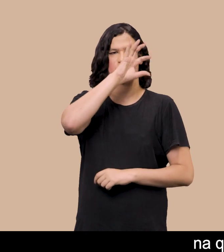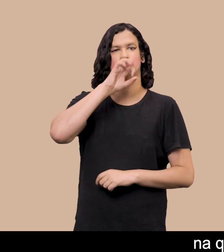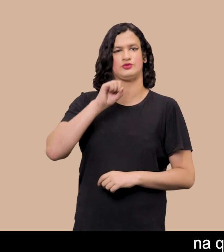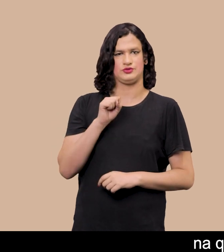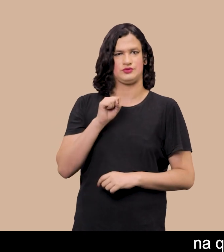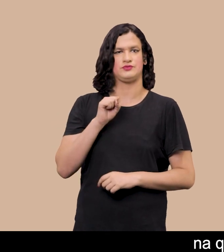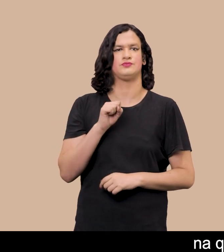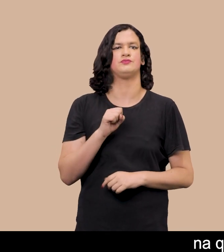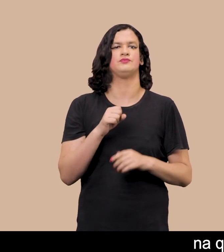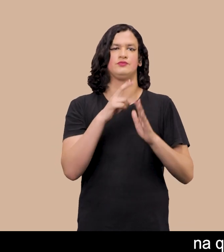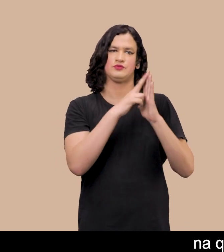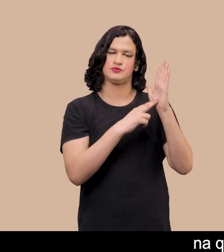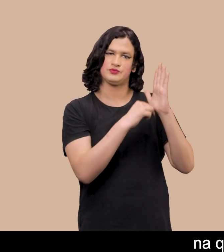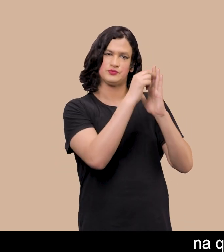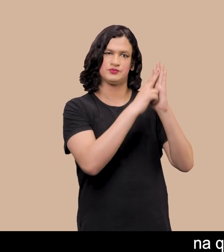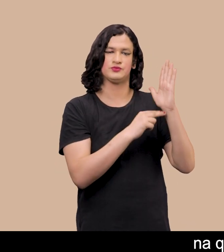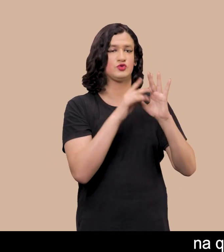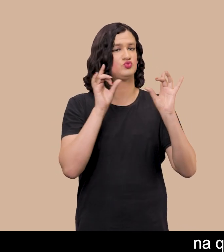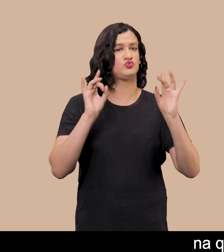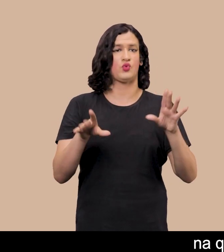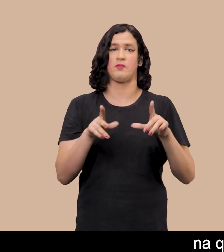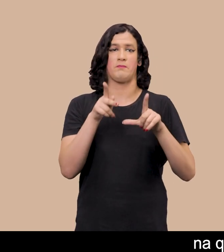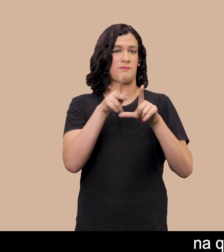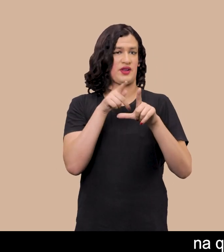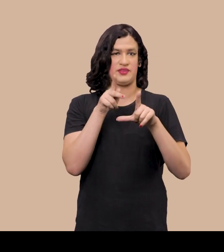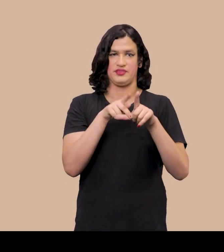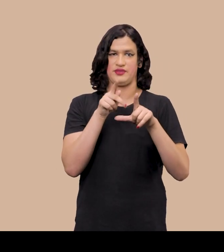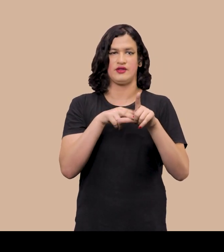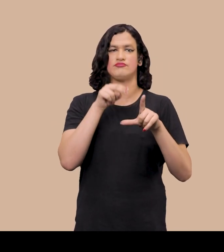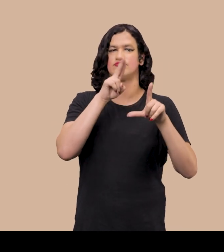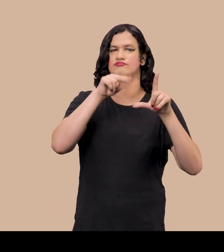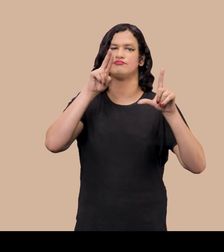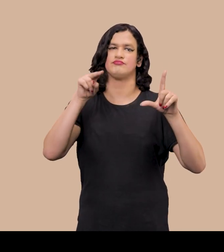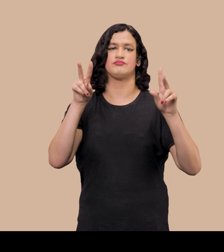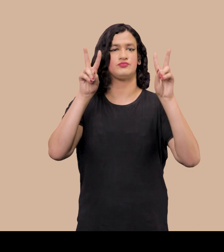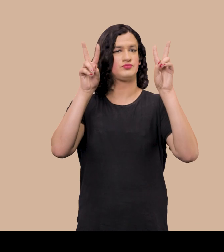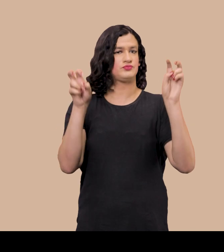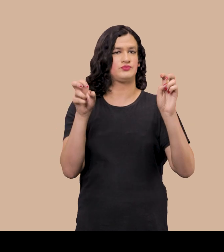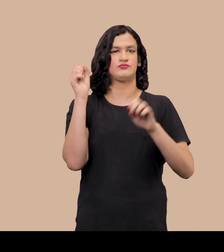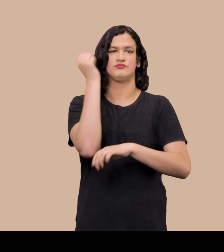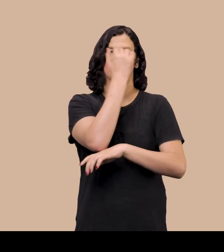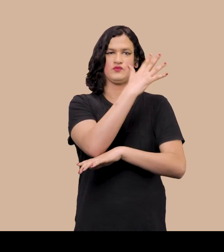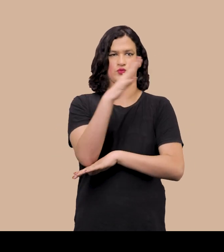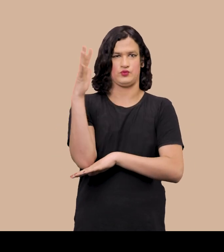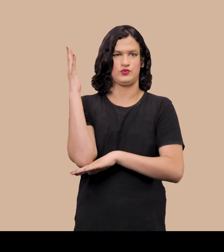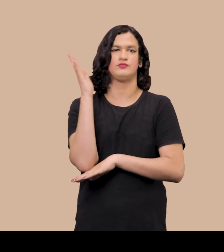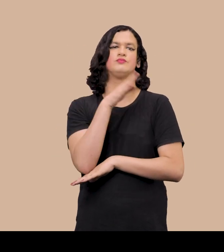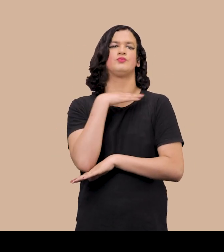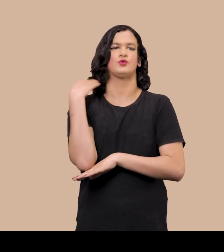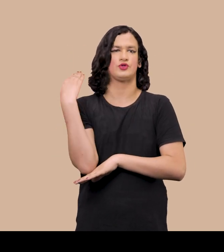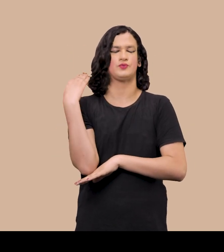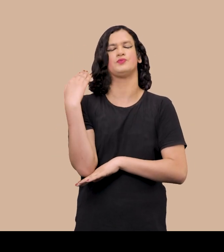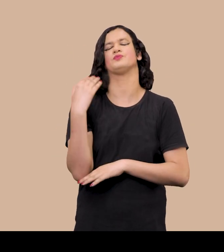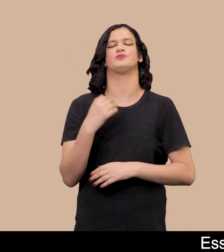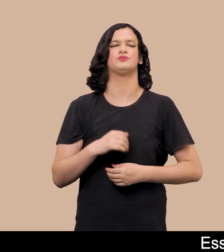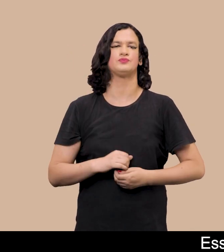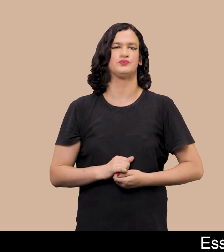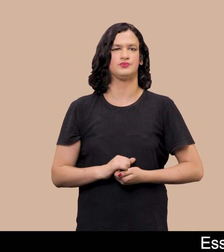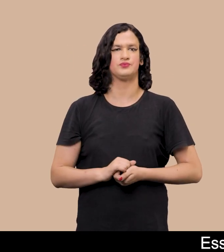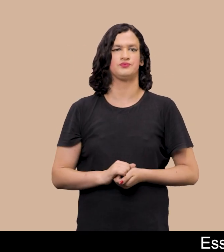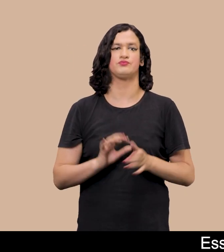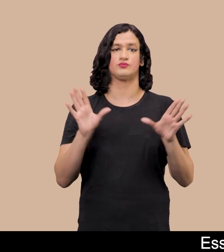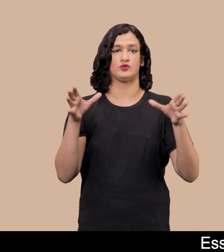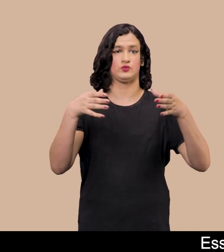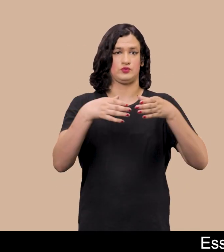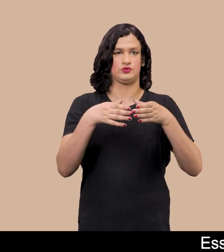qual Lia de Castro Pinta imagem dos pés de seus clientes Sobre telas do gênero Natureza Morta Esse